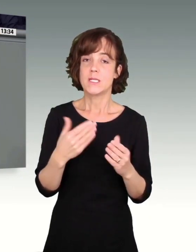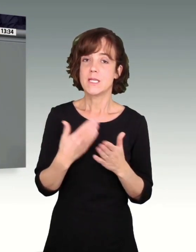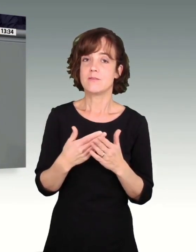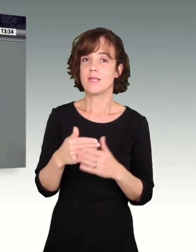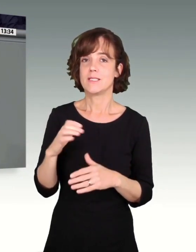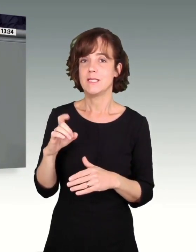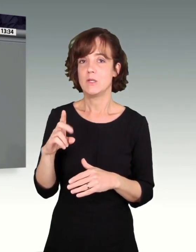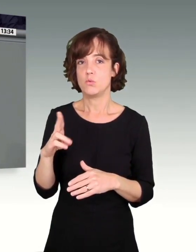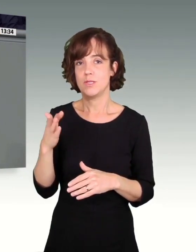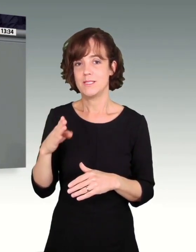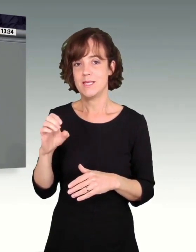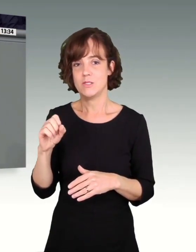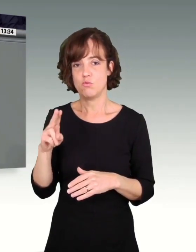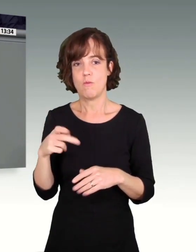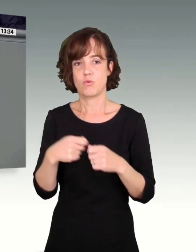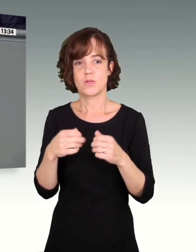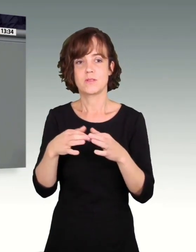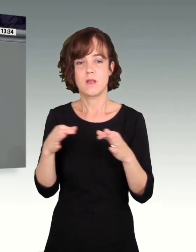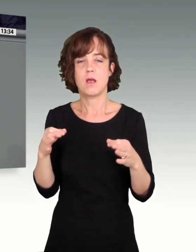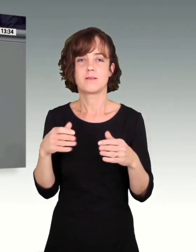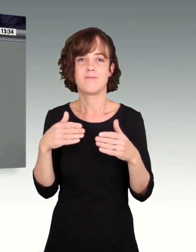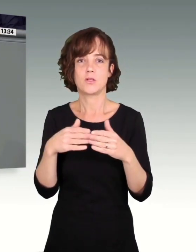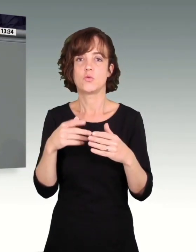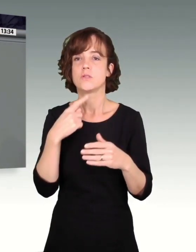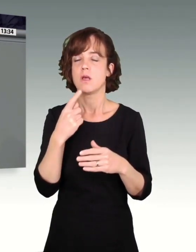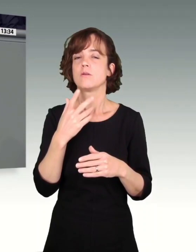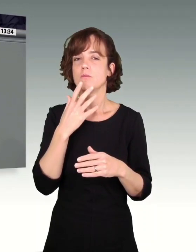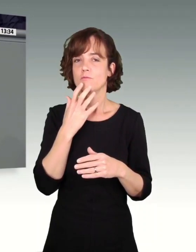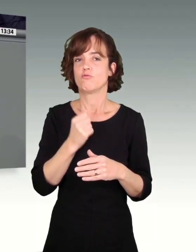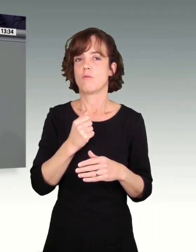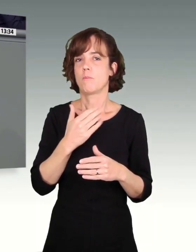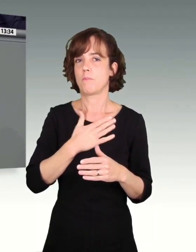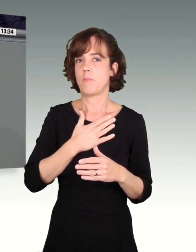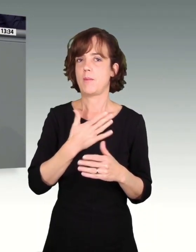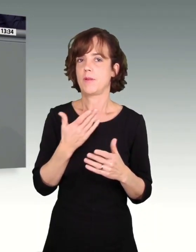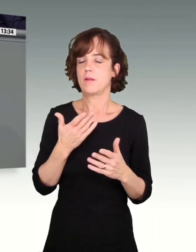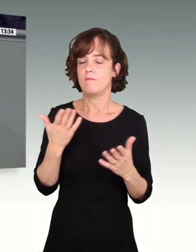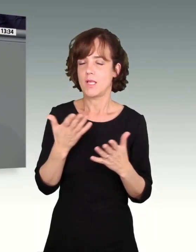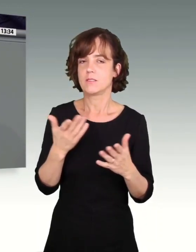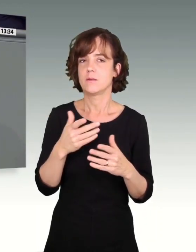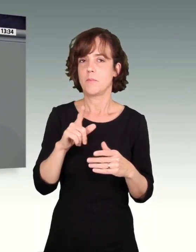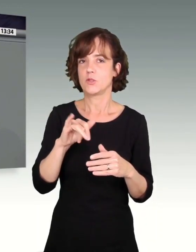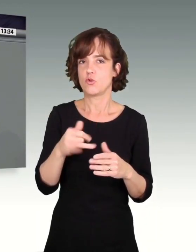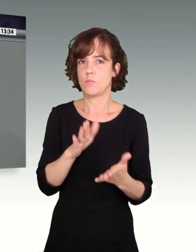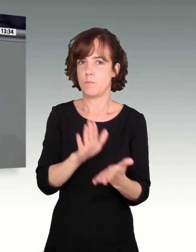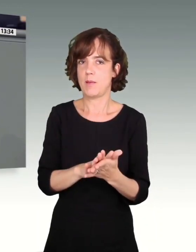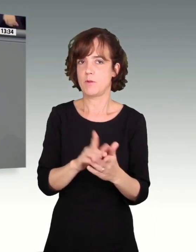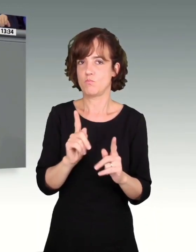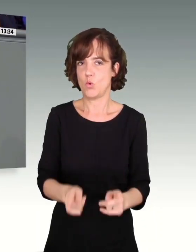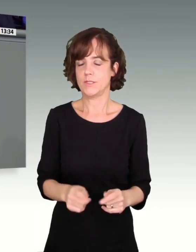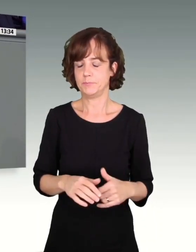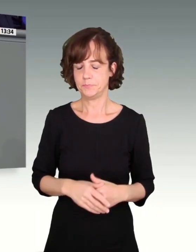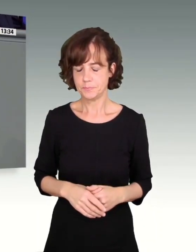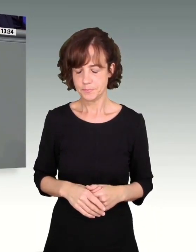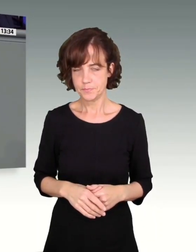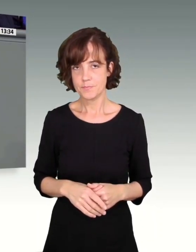CDU, CSU, Bundestagsfraktion zum Erhalt der Minijobs in dieser bewährten Form. Wobei ich ganz